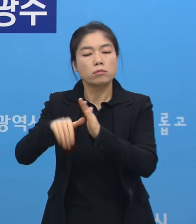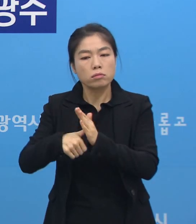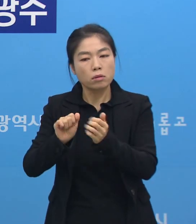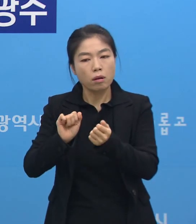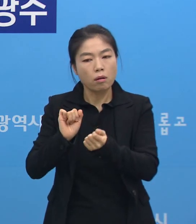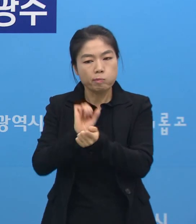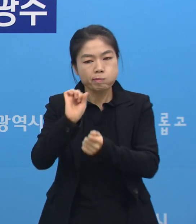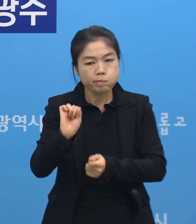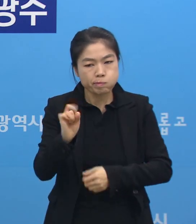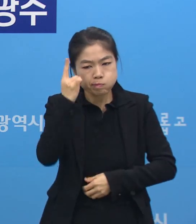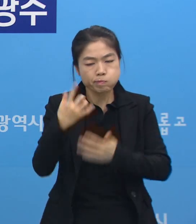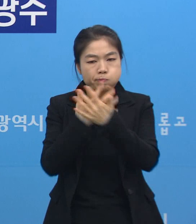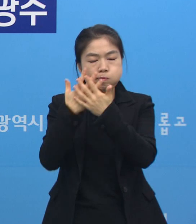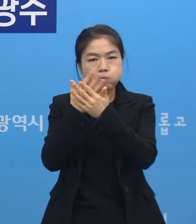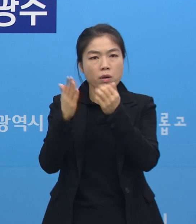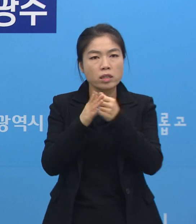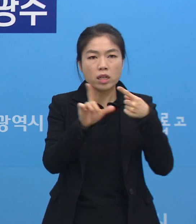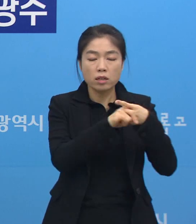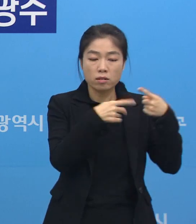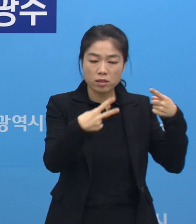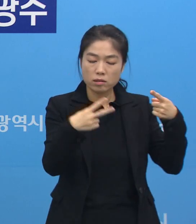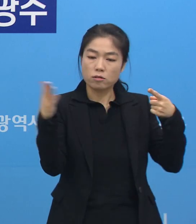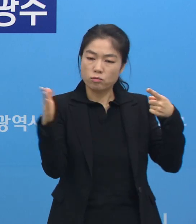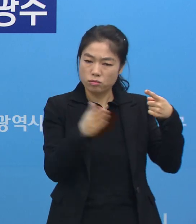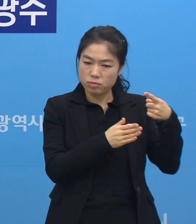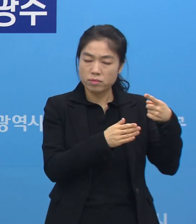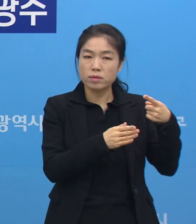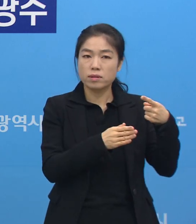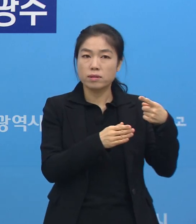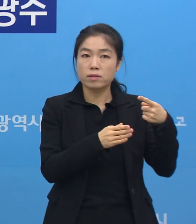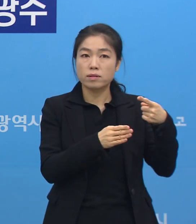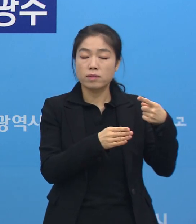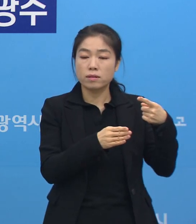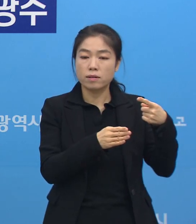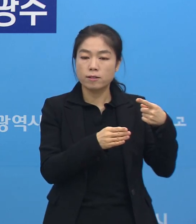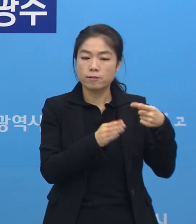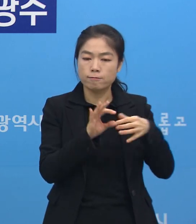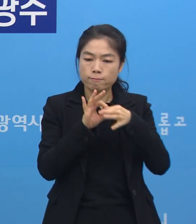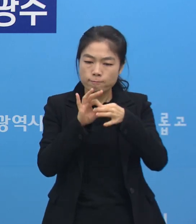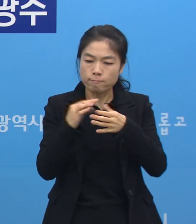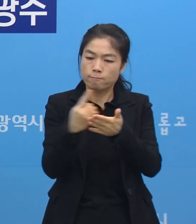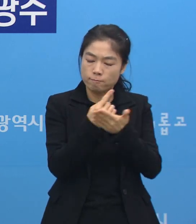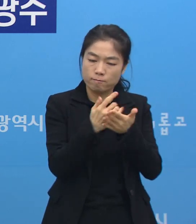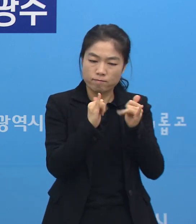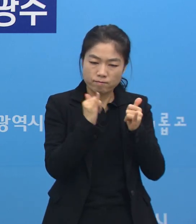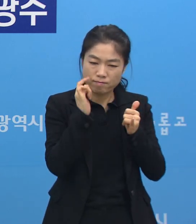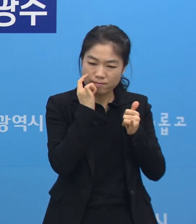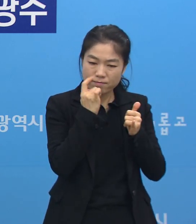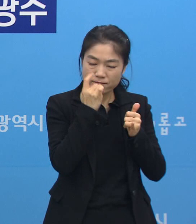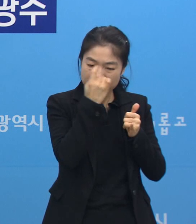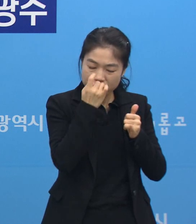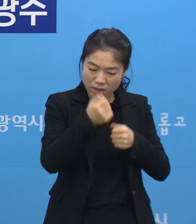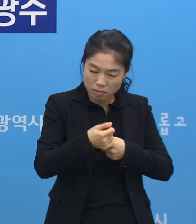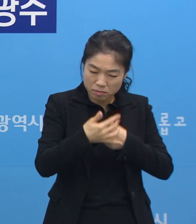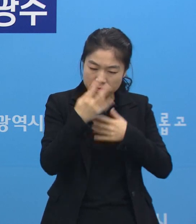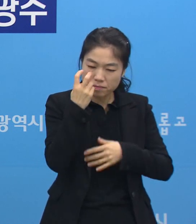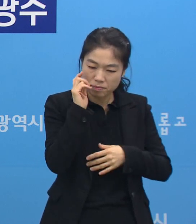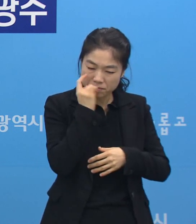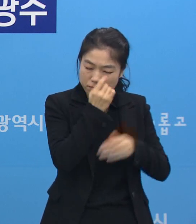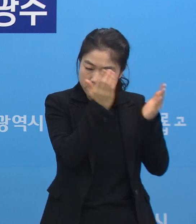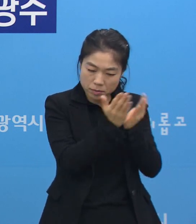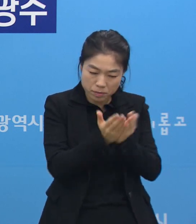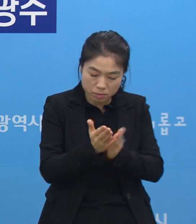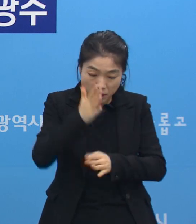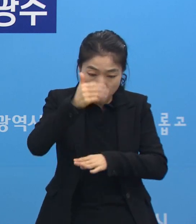감염원 불명으로 1월 2일부터 계속 관련 접촉자들을 확인해나간 과정에서